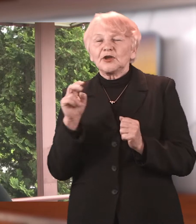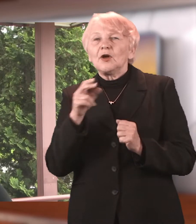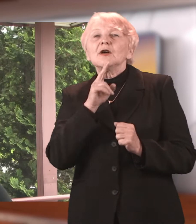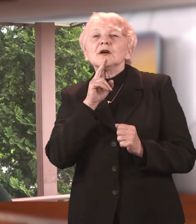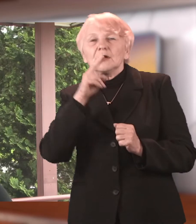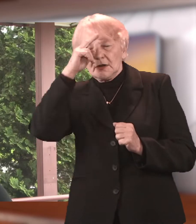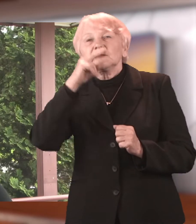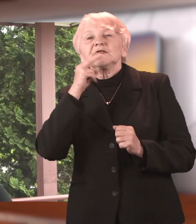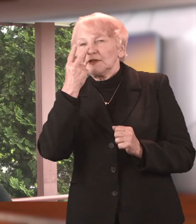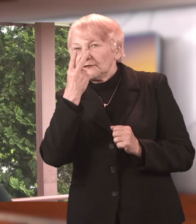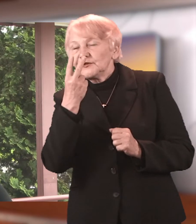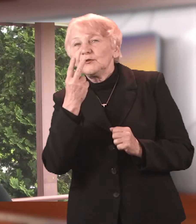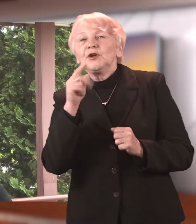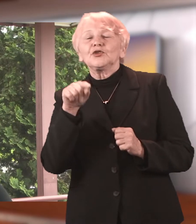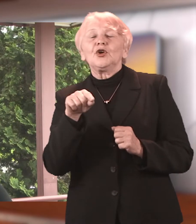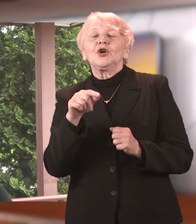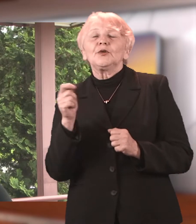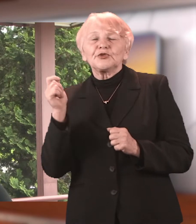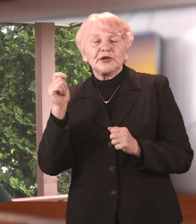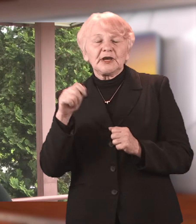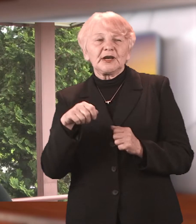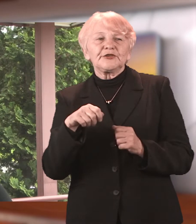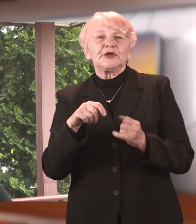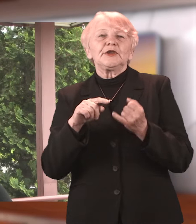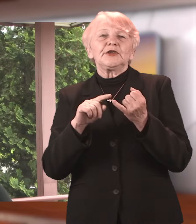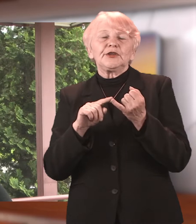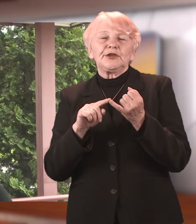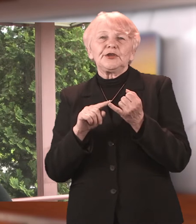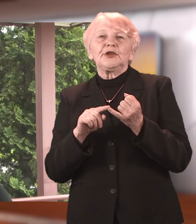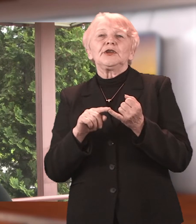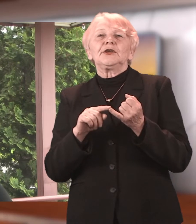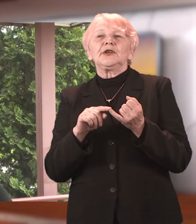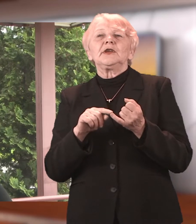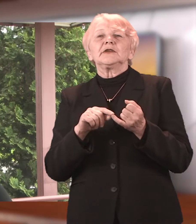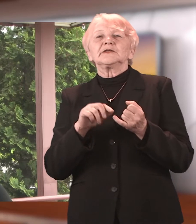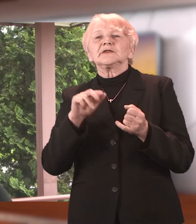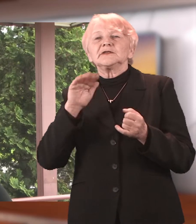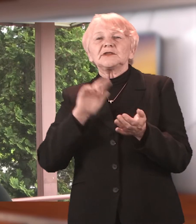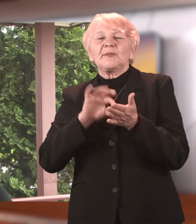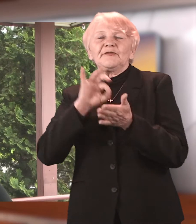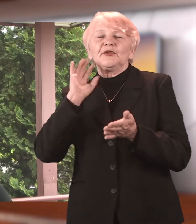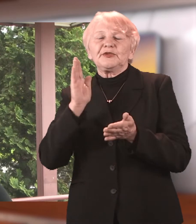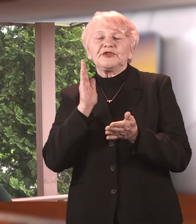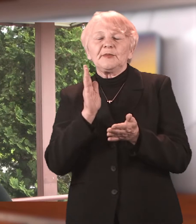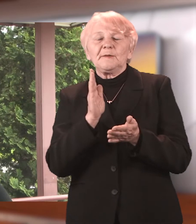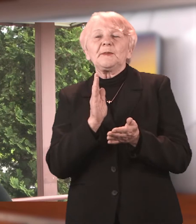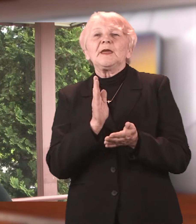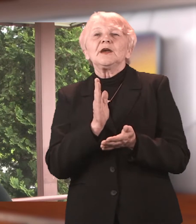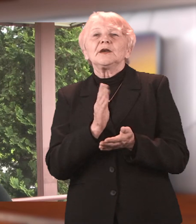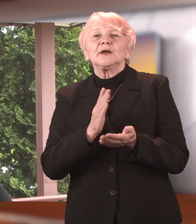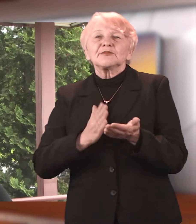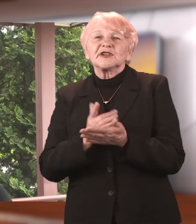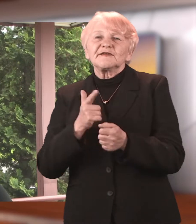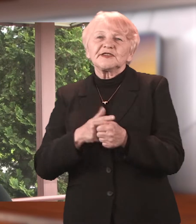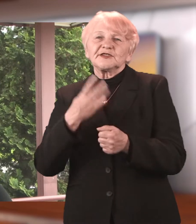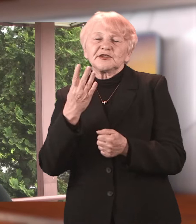zwrócić do lekarza podstawowej epiki zdrowotnej, albo nawet bezpośrednio do nas na oddział, my oczywiście taką pomocą 24